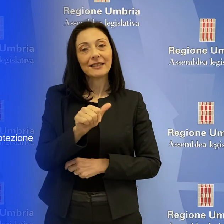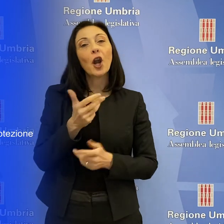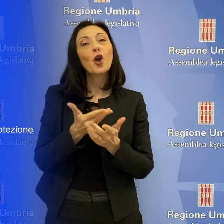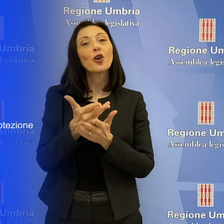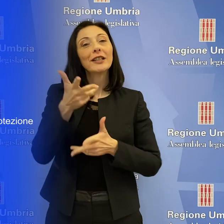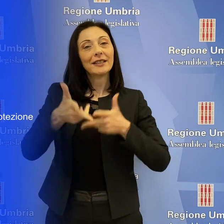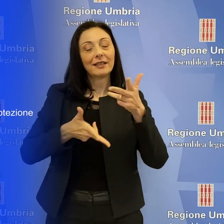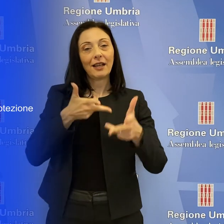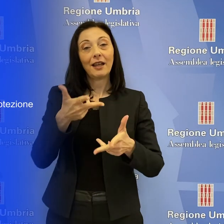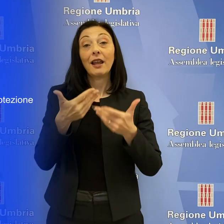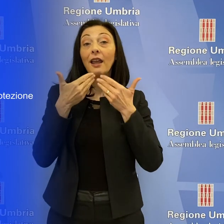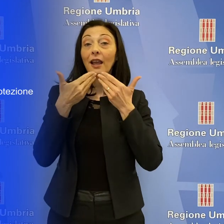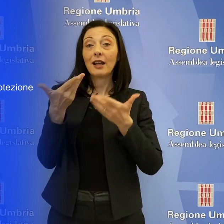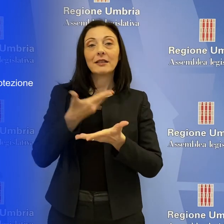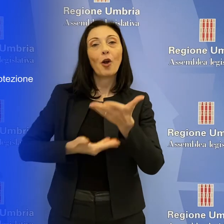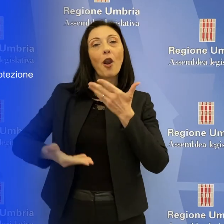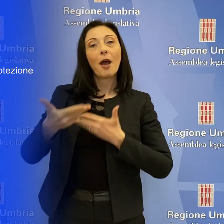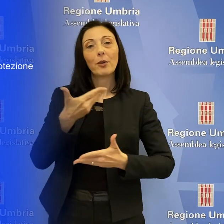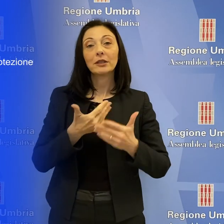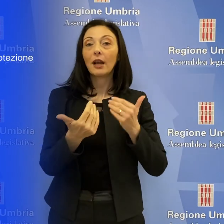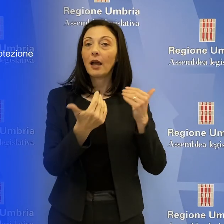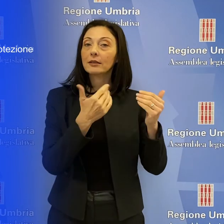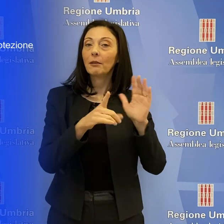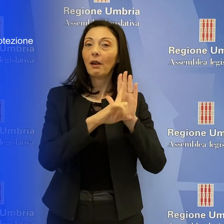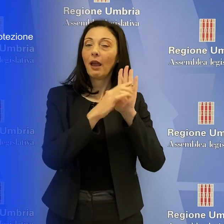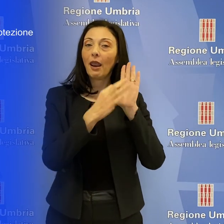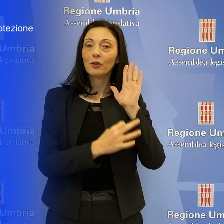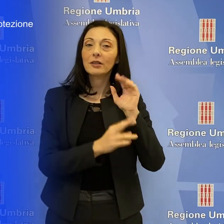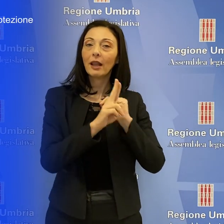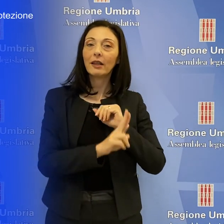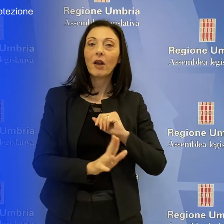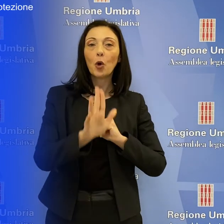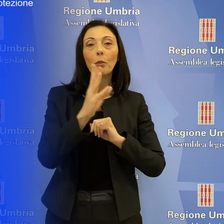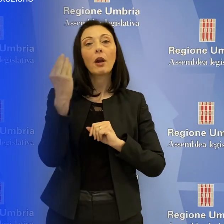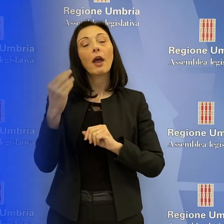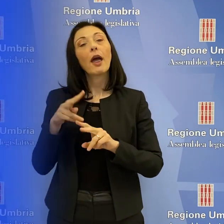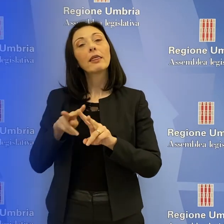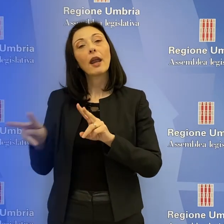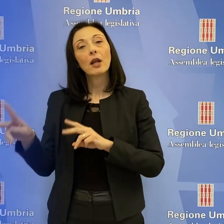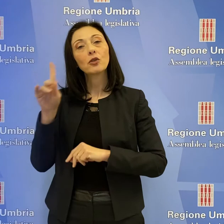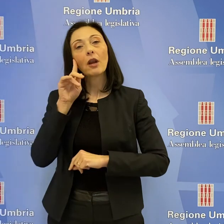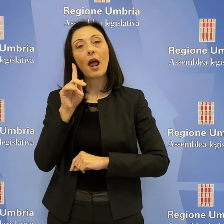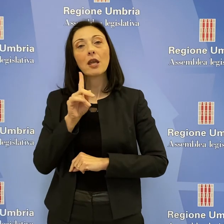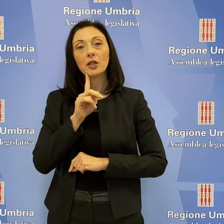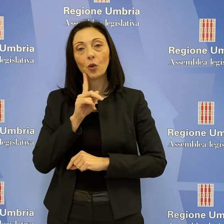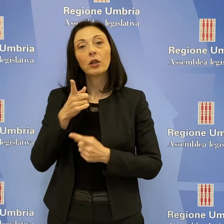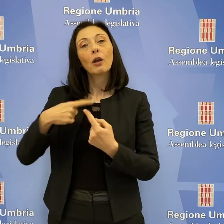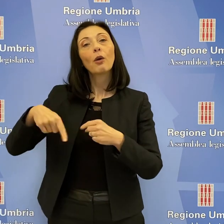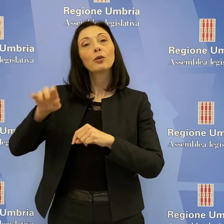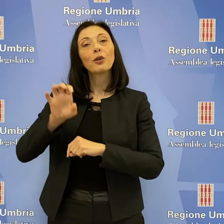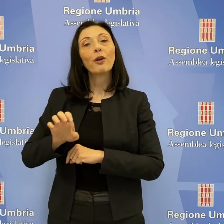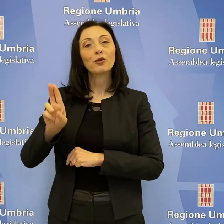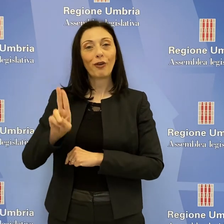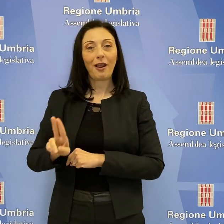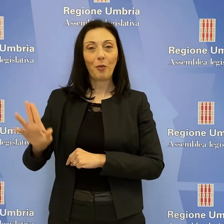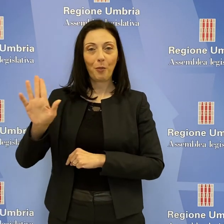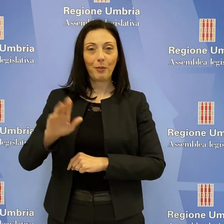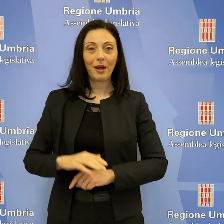lingua dei segni, frutto della collaborazione tra l'Assemblea Legislativa dell'Umbria e l'Ente Nazionale Sordi, Consiglio regionale dell